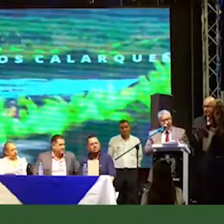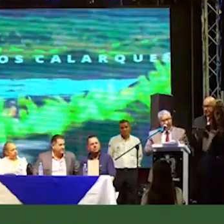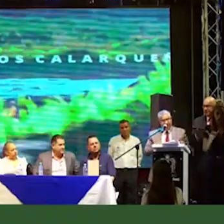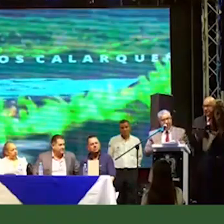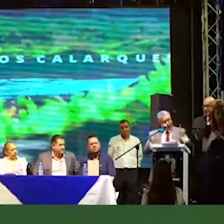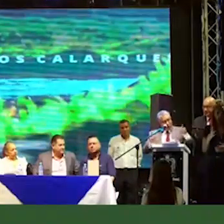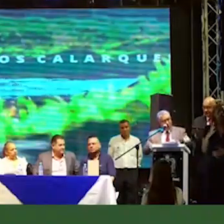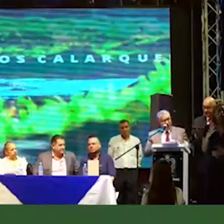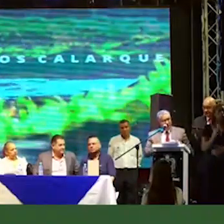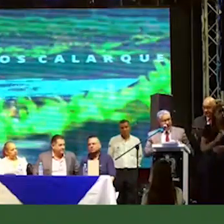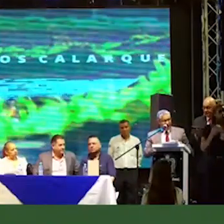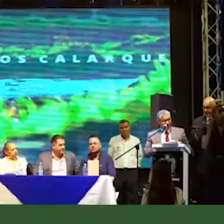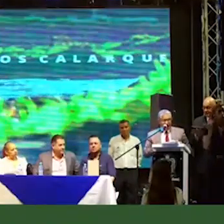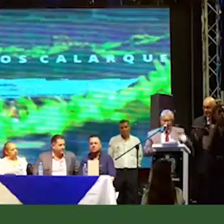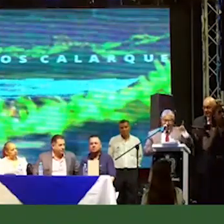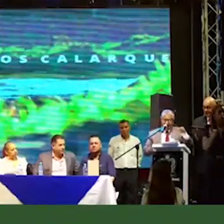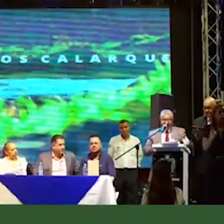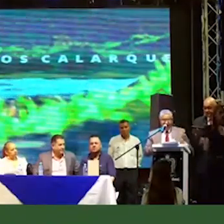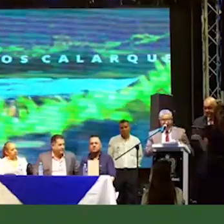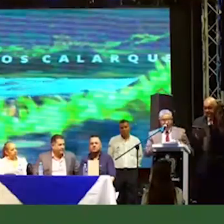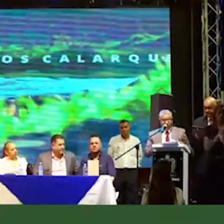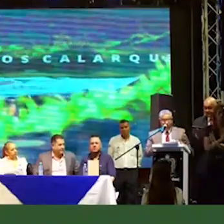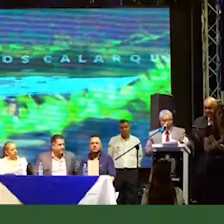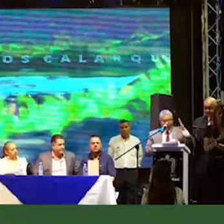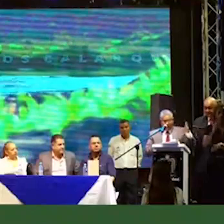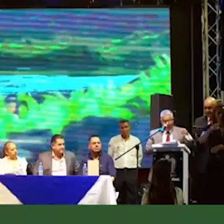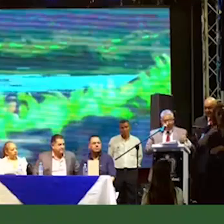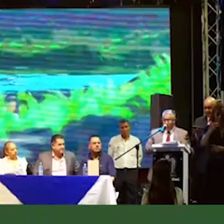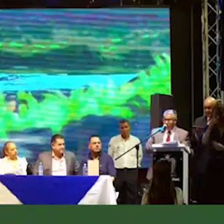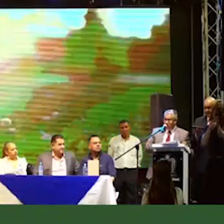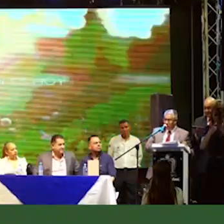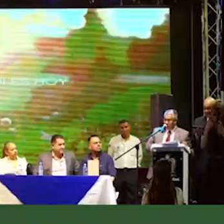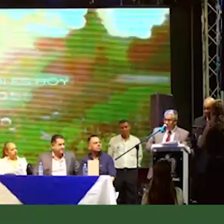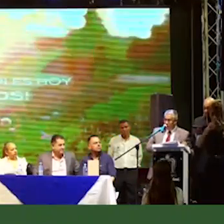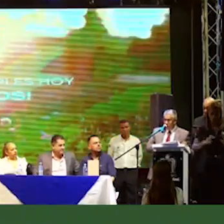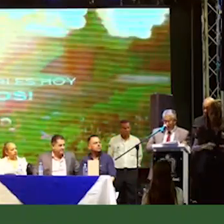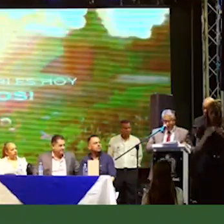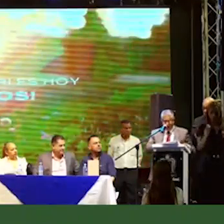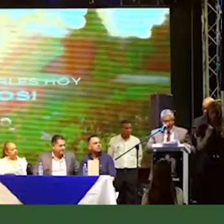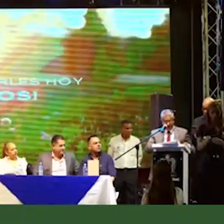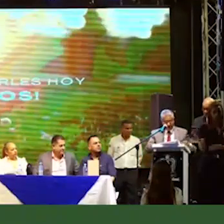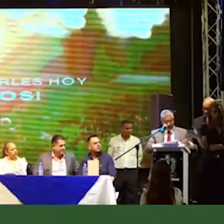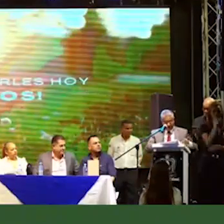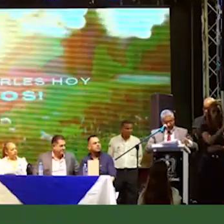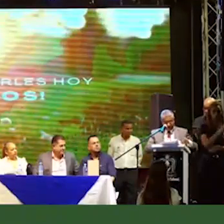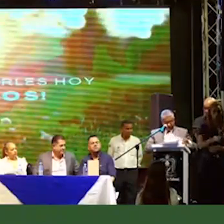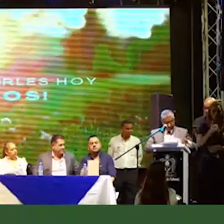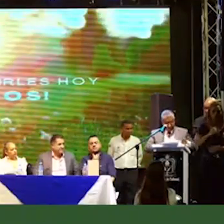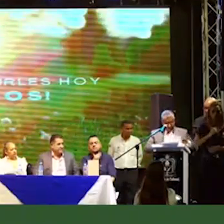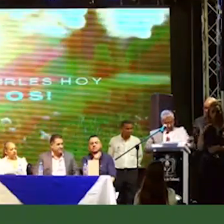nuestra eso va a cambiar y vamos a hacer ese estudio en favor de todos los calarqueños.